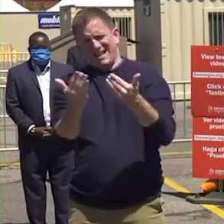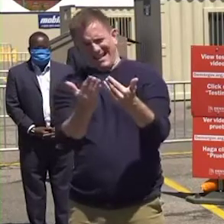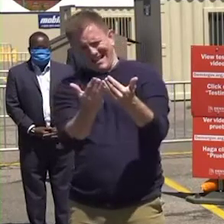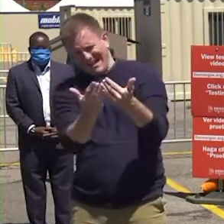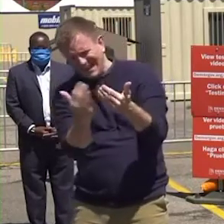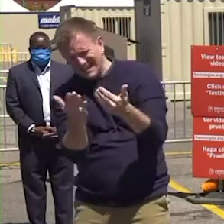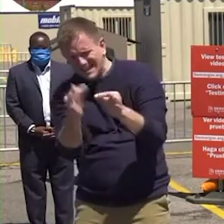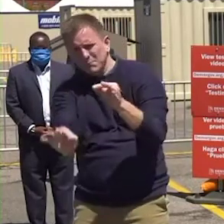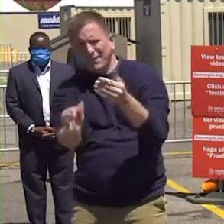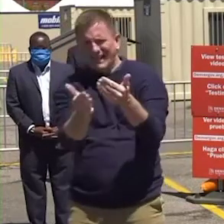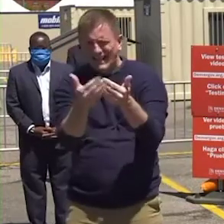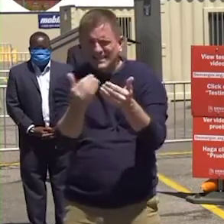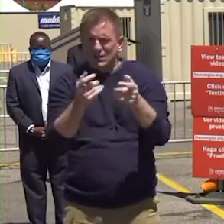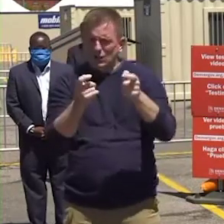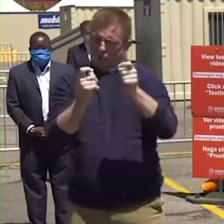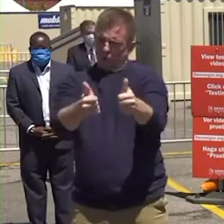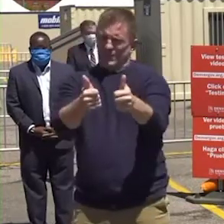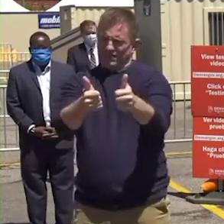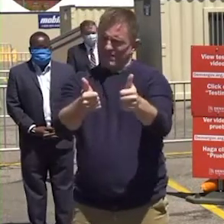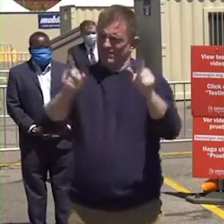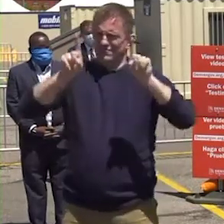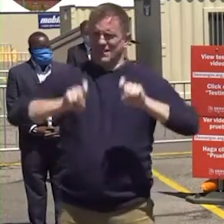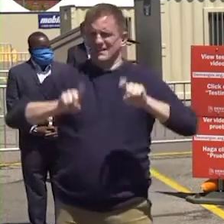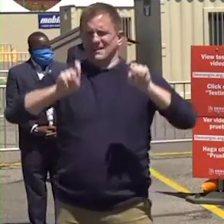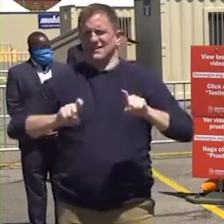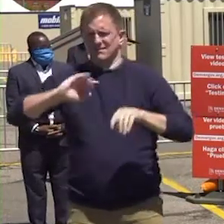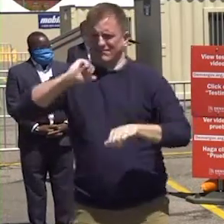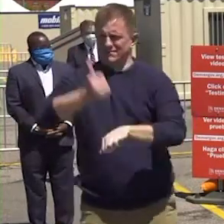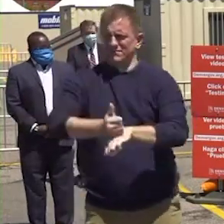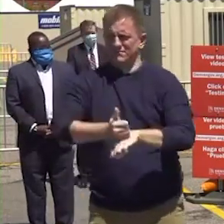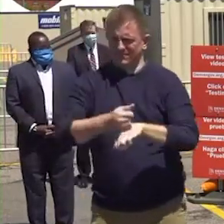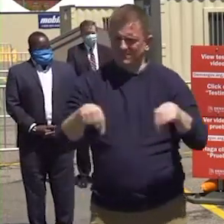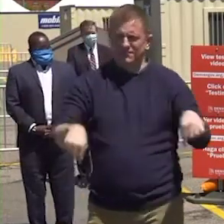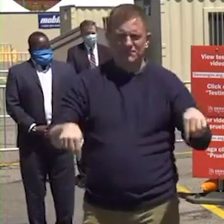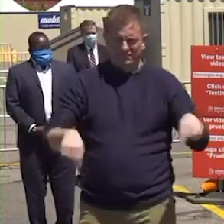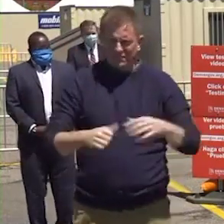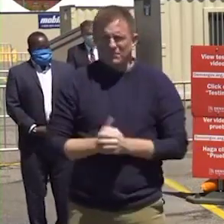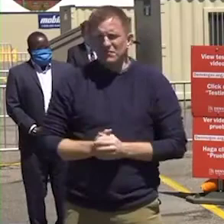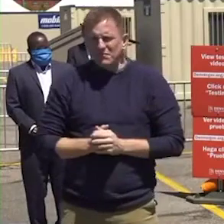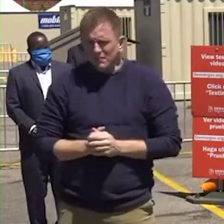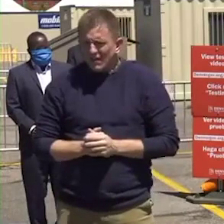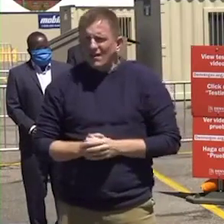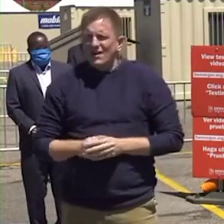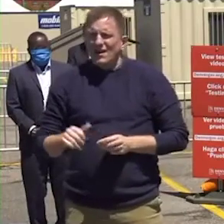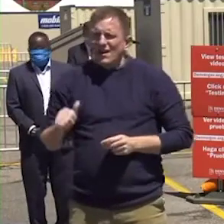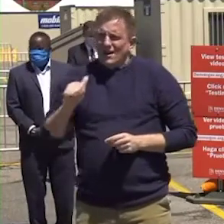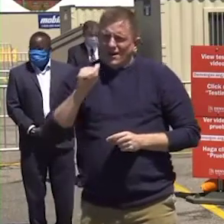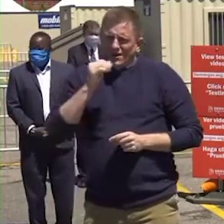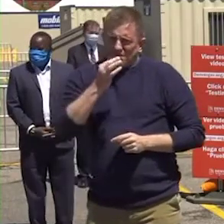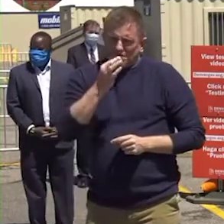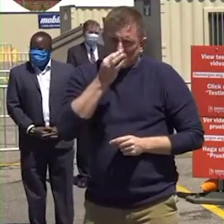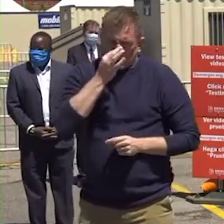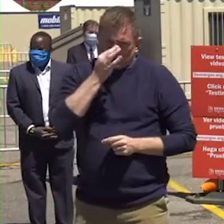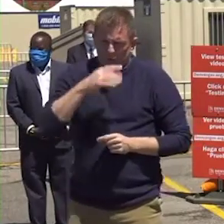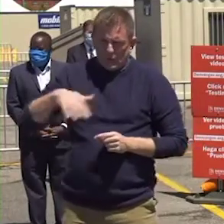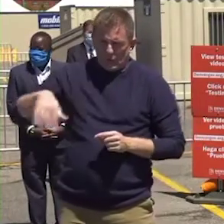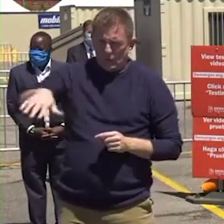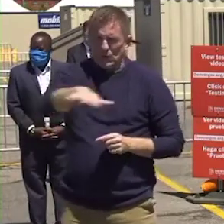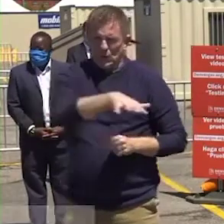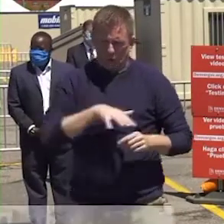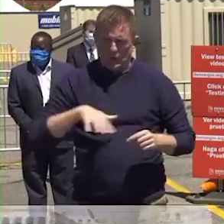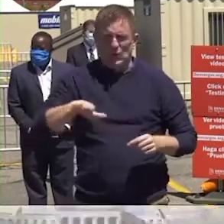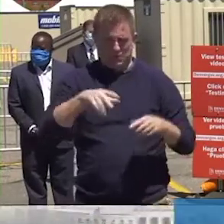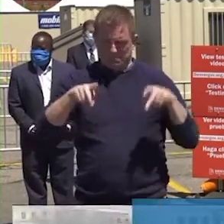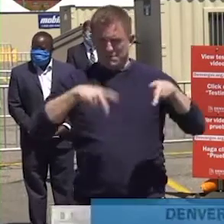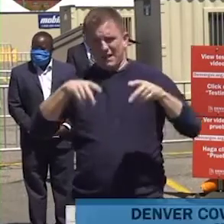nuestros amigos y familia extendida. Todavía estamos en el punto donde en verdad esperamos que toda la gente de Colorado posible